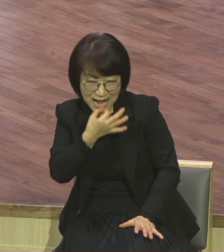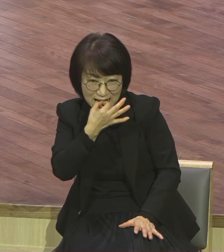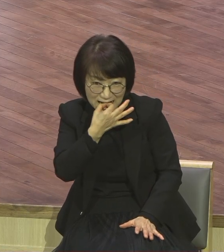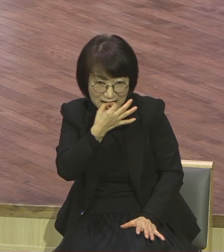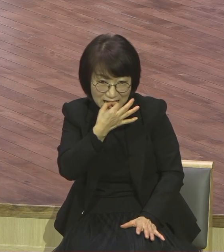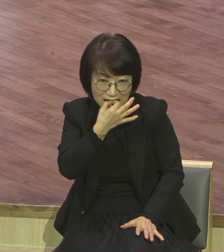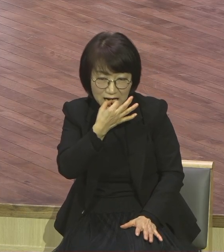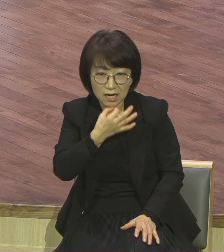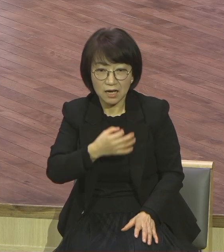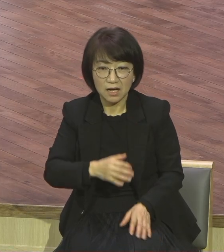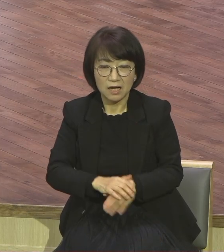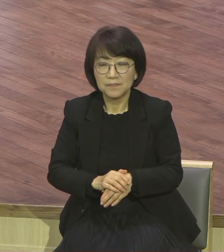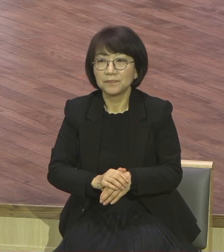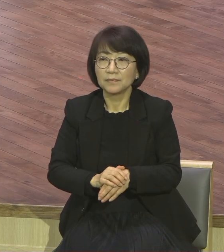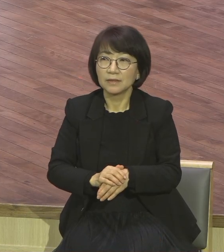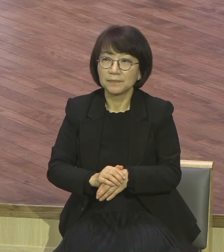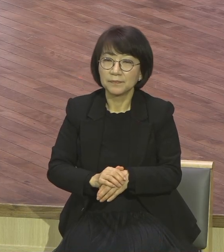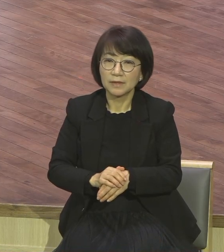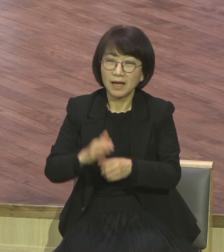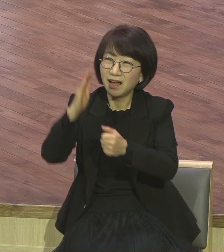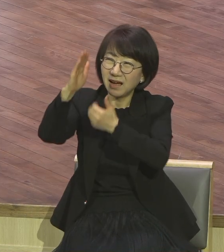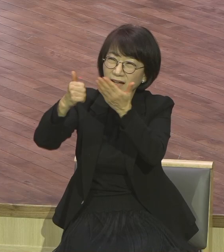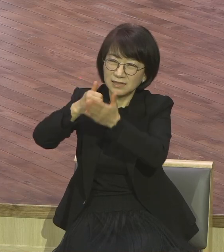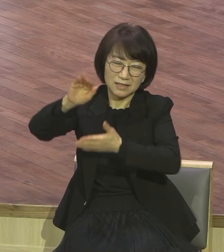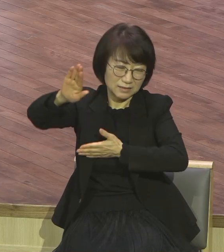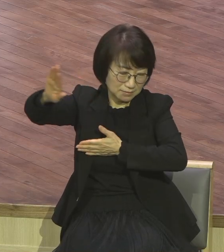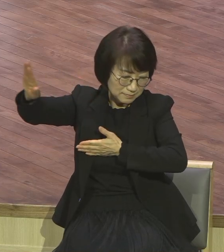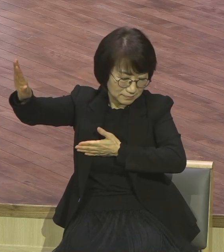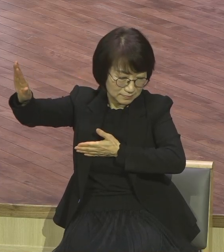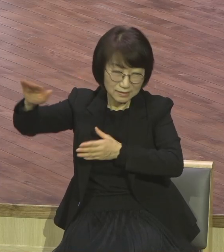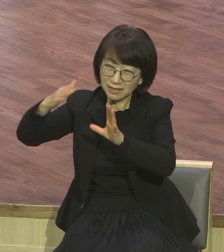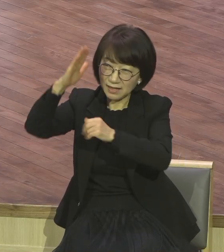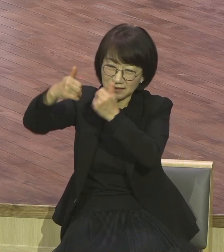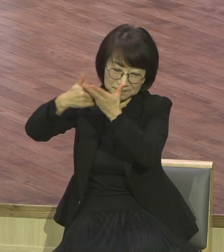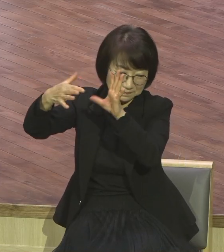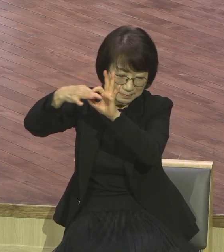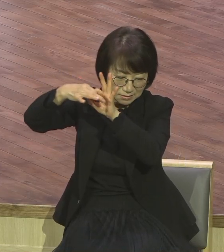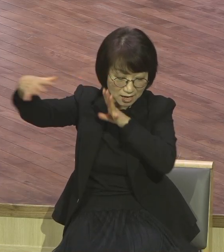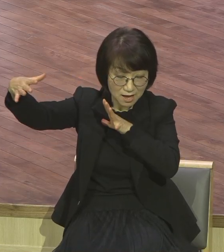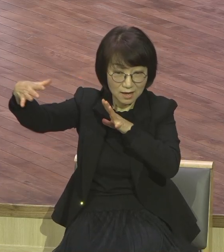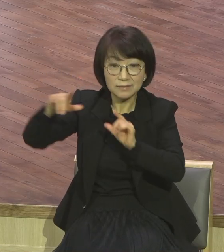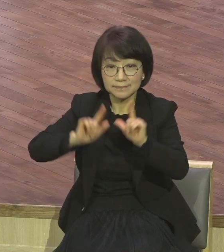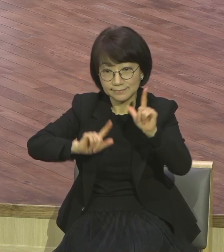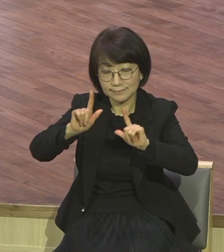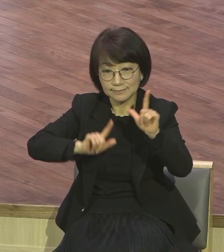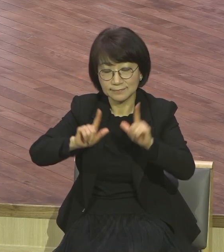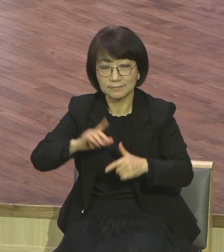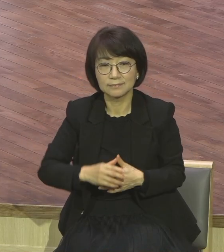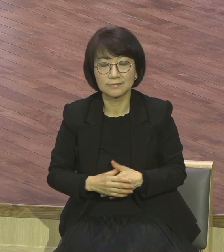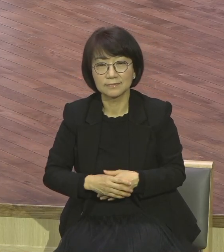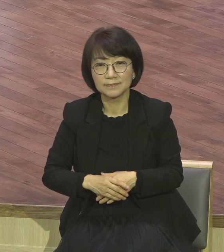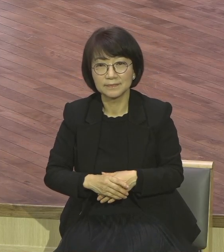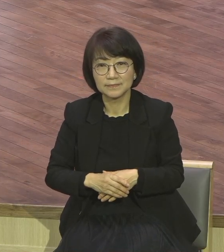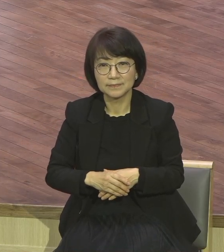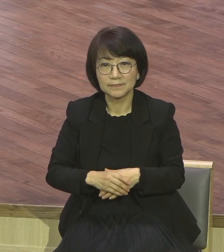중심적 인간 중심적 하나님과 상관없는 사람들이에요. 그러니까 종교적